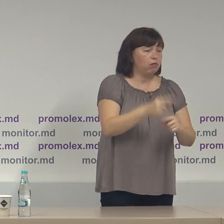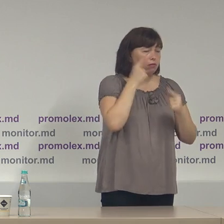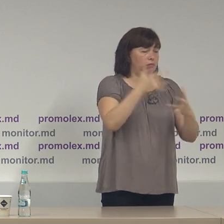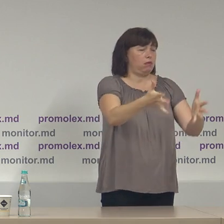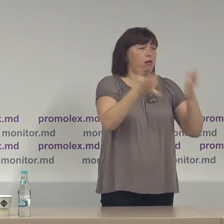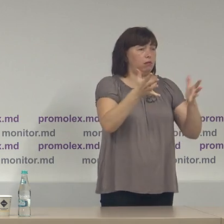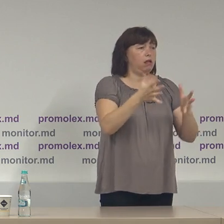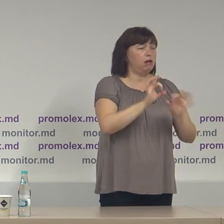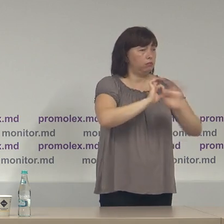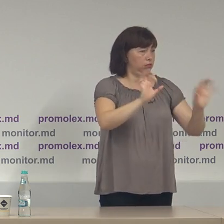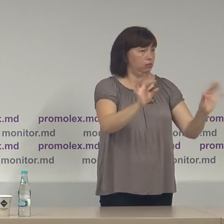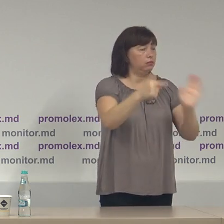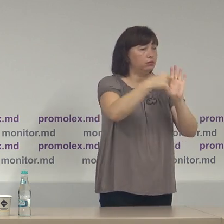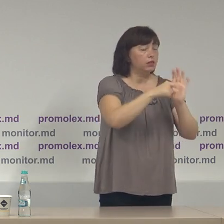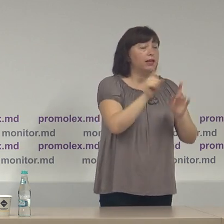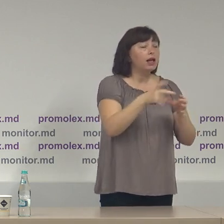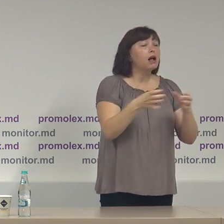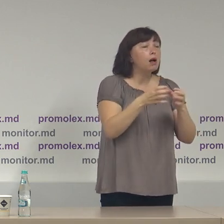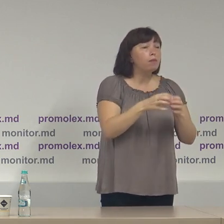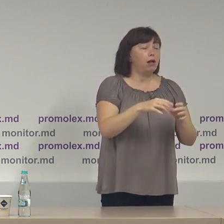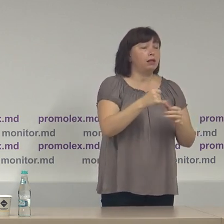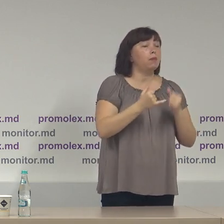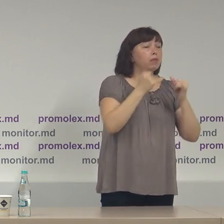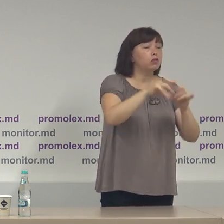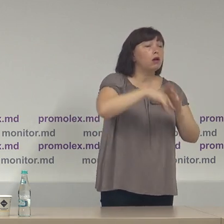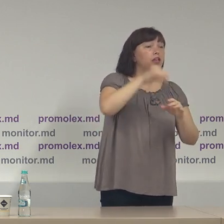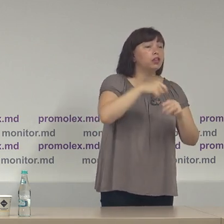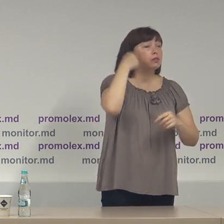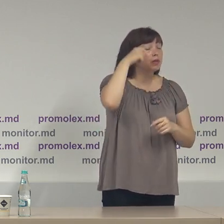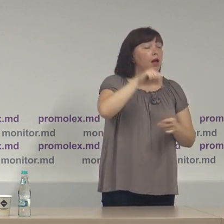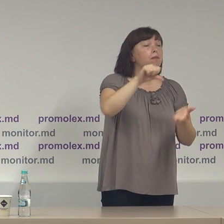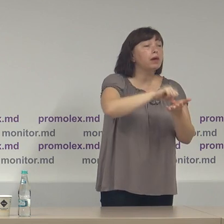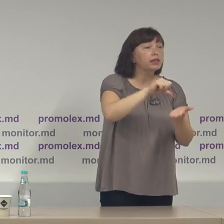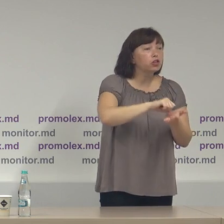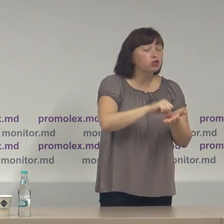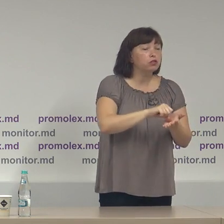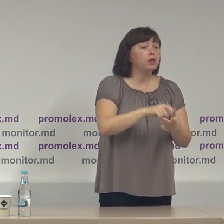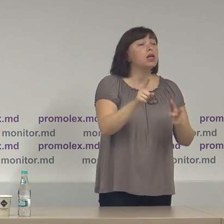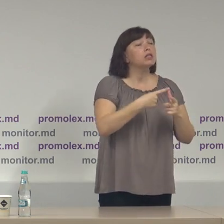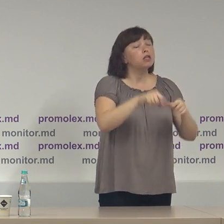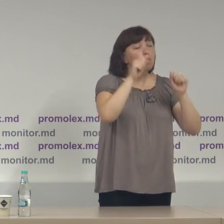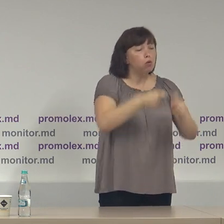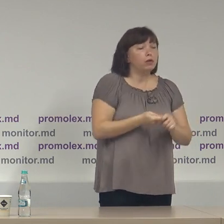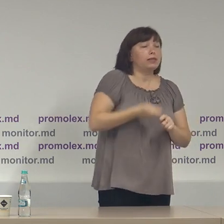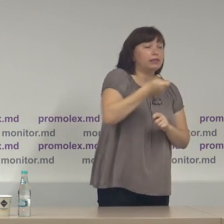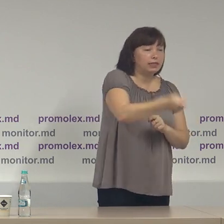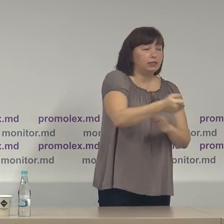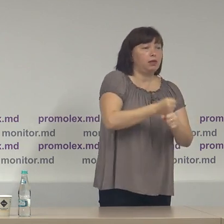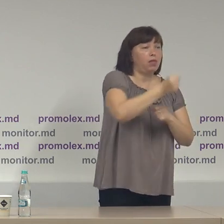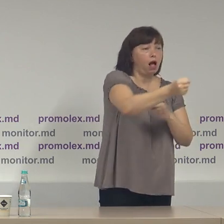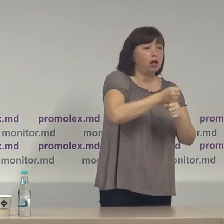că în campania pentru alegerile prezidențială participă sau pot desemna candidați